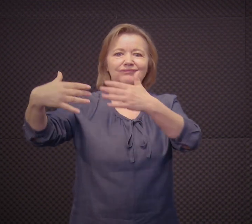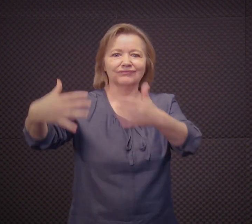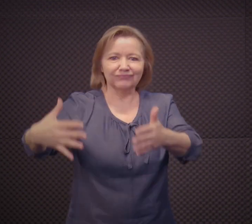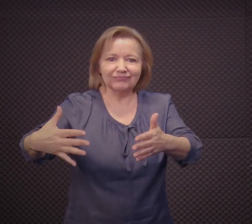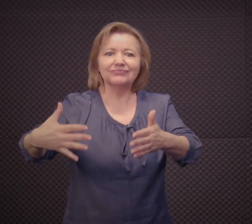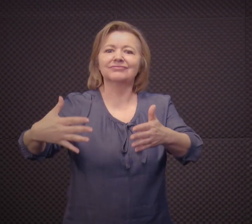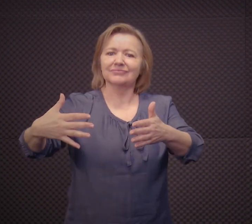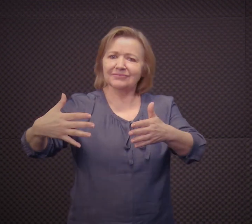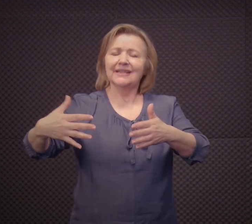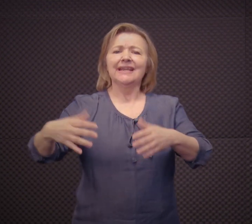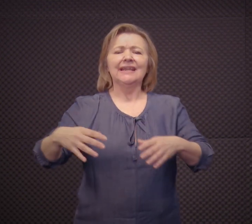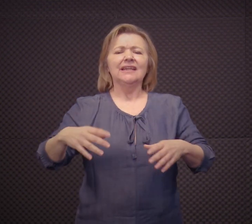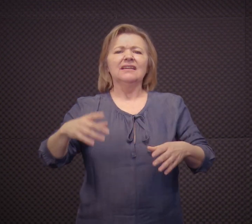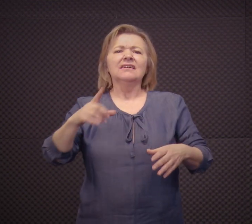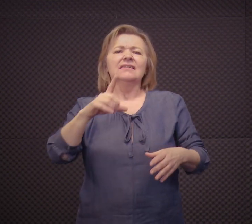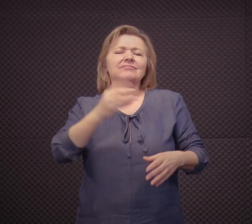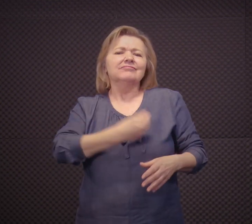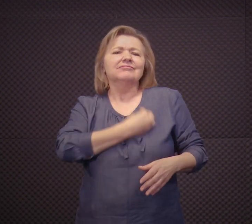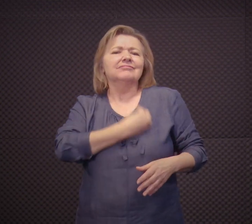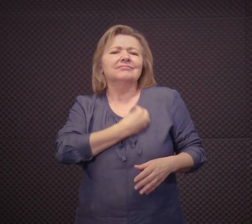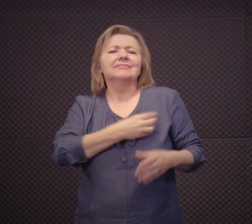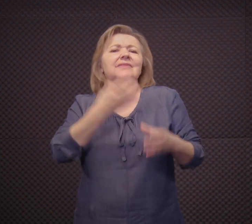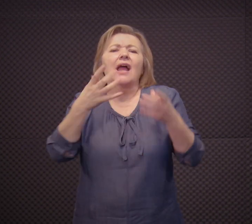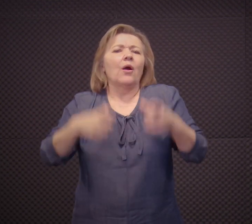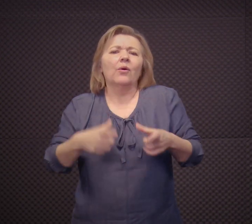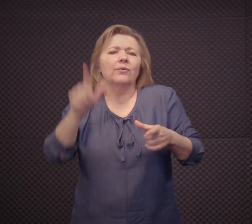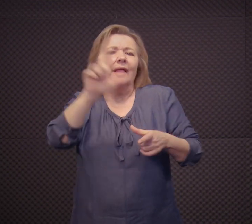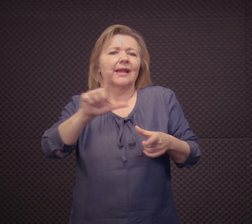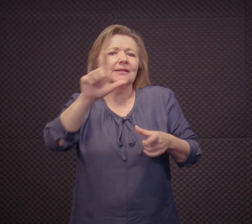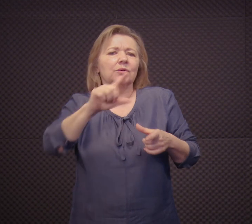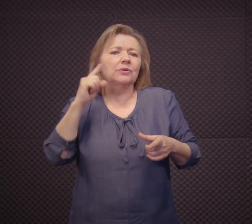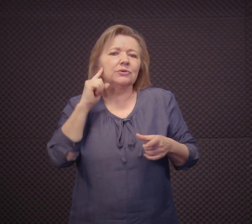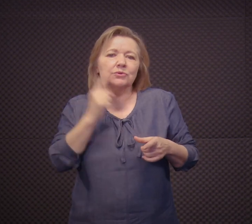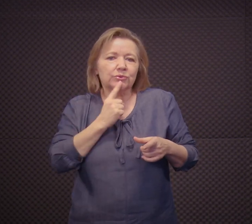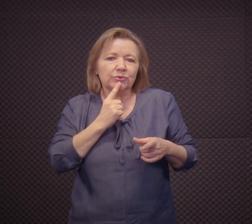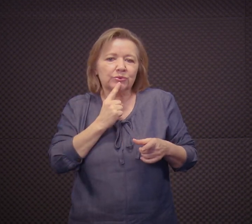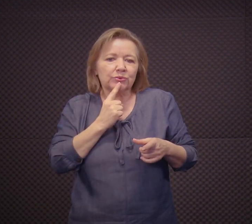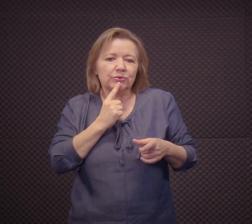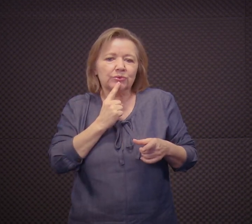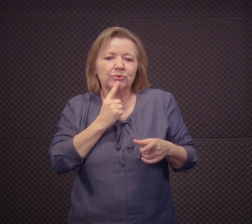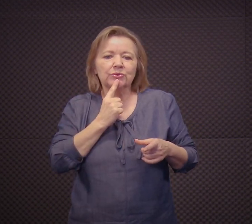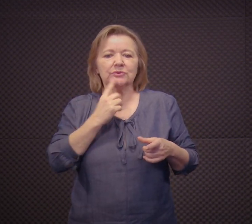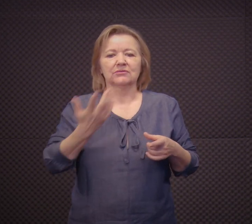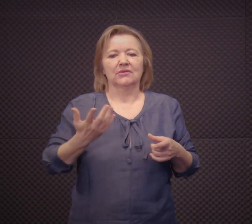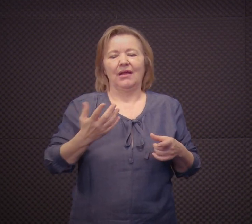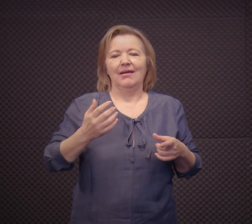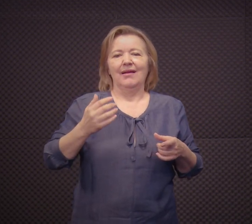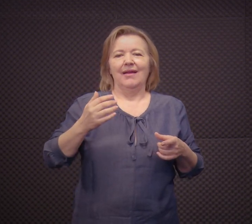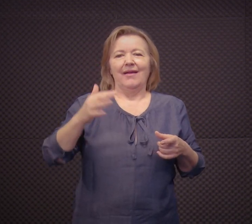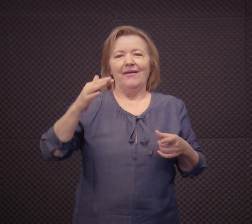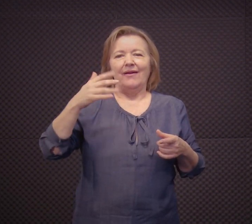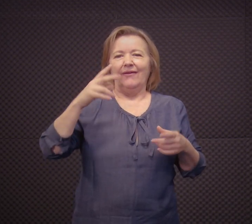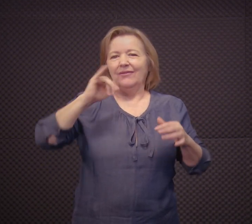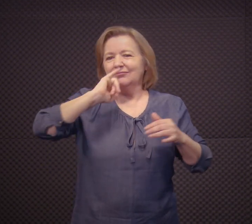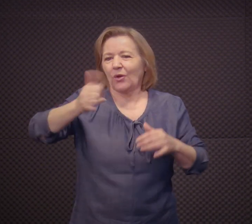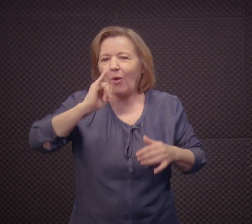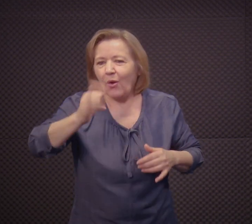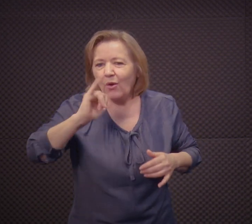todo um material visual, né? Como essa literatura surda?